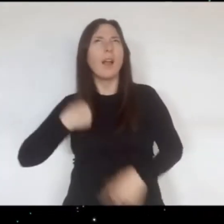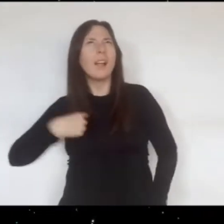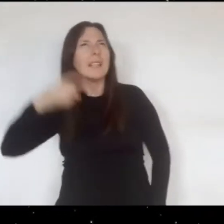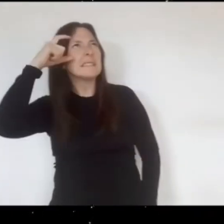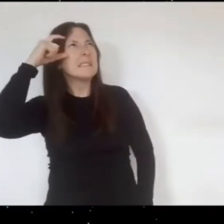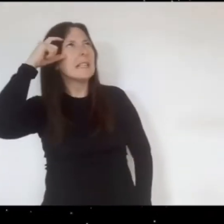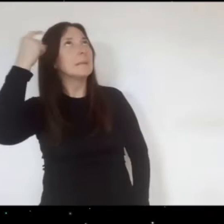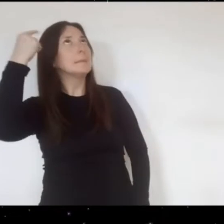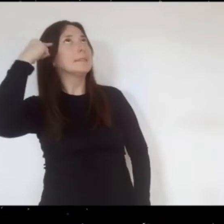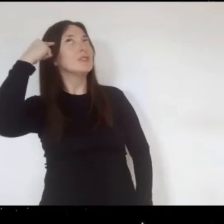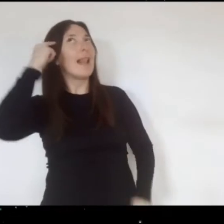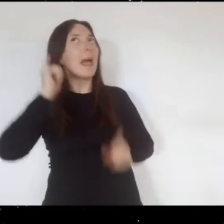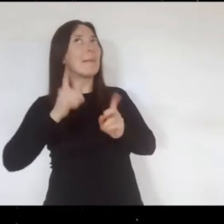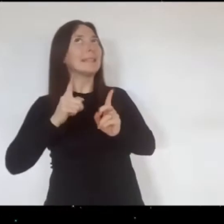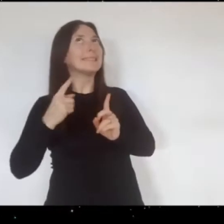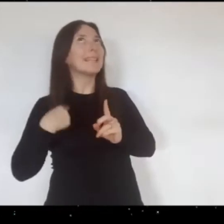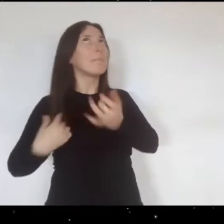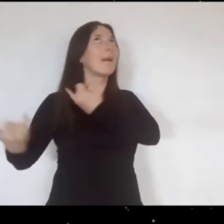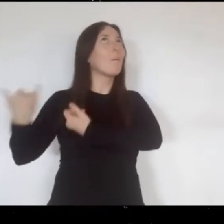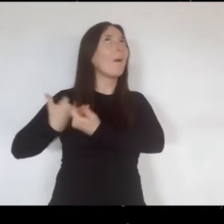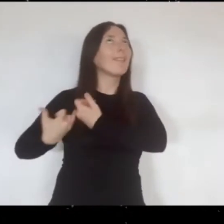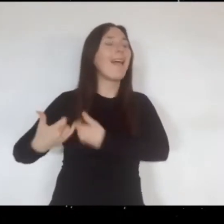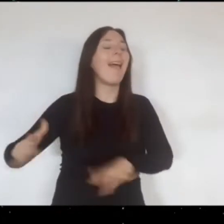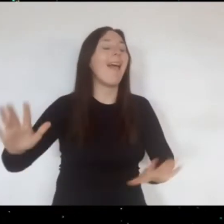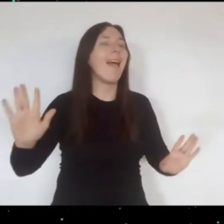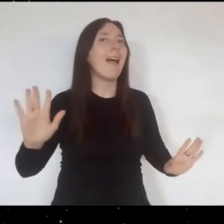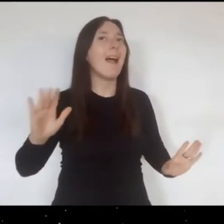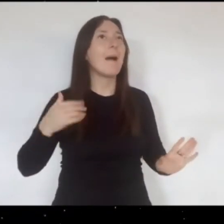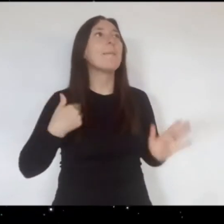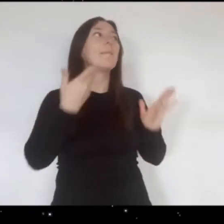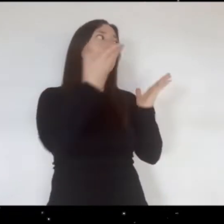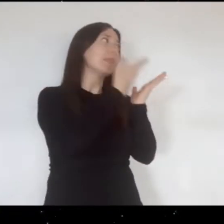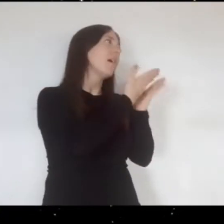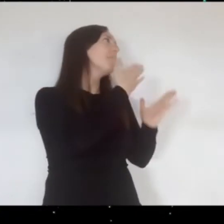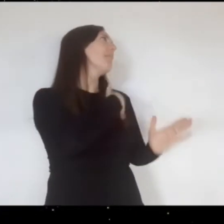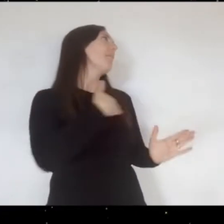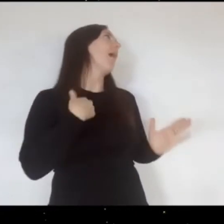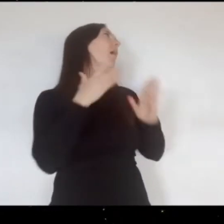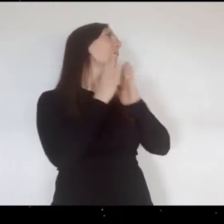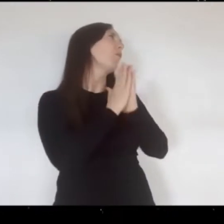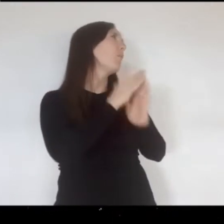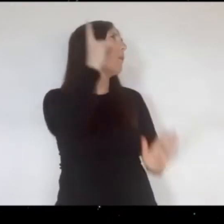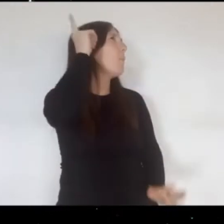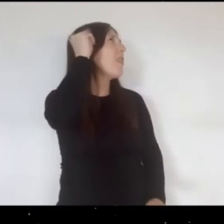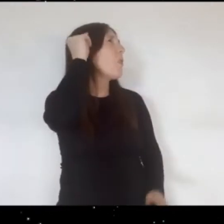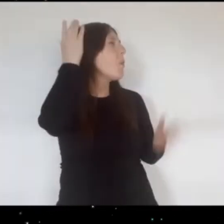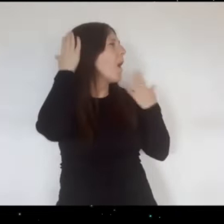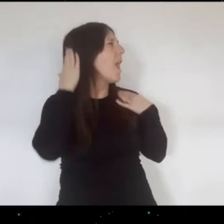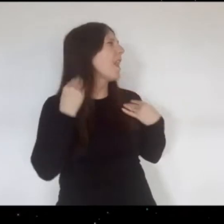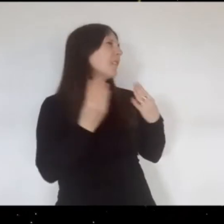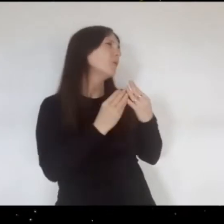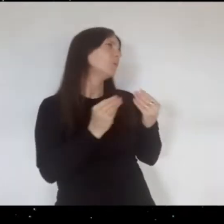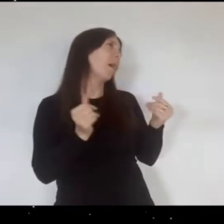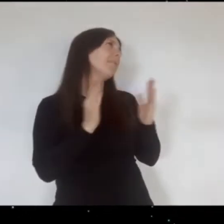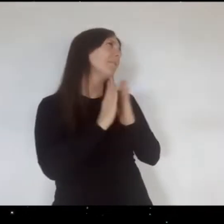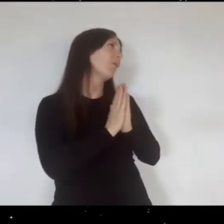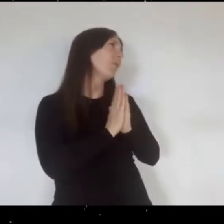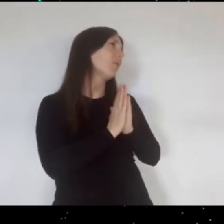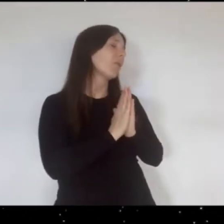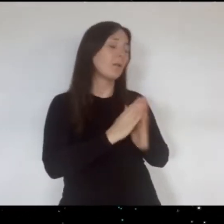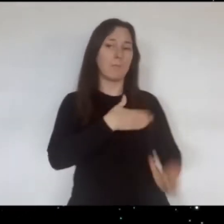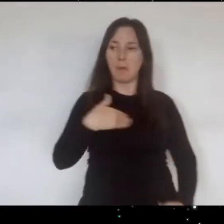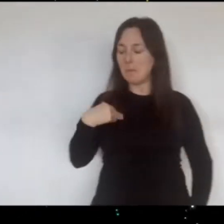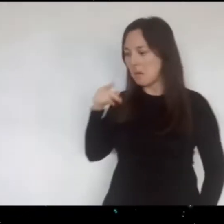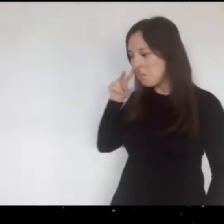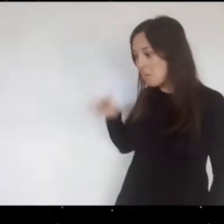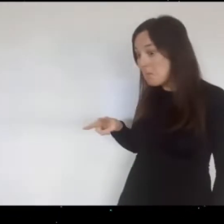había aconsejado y dijo Mamá ¿Me puedes peinar más suave? Es que me duele Mamá